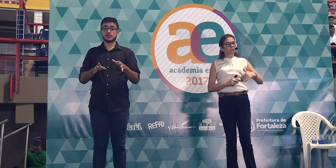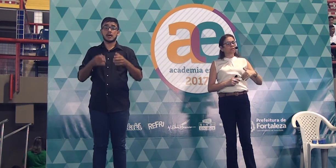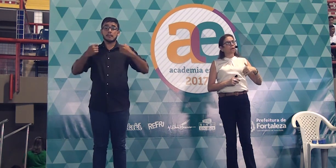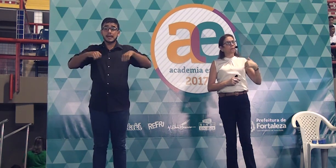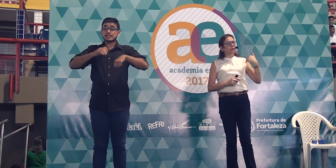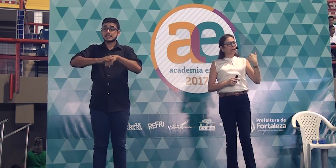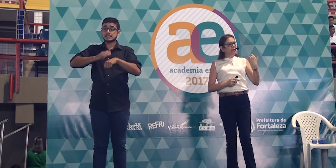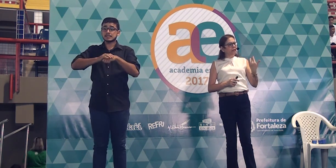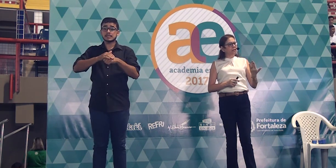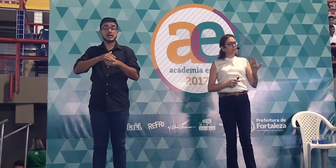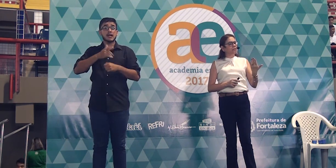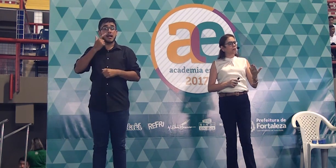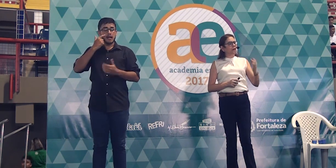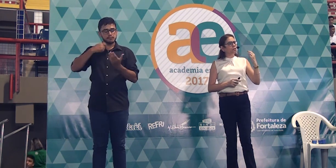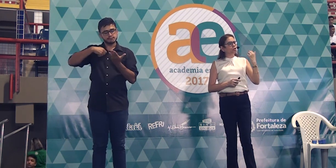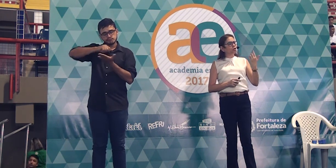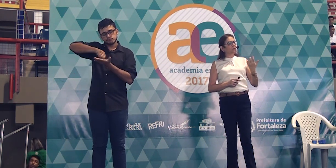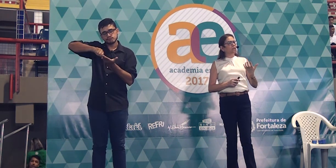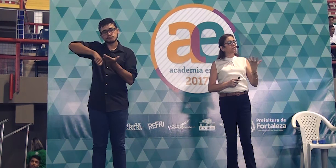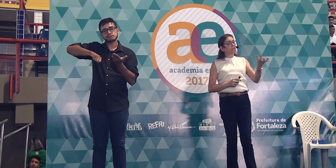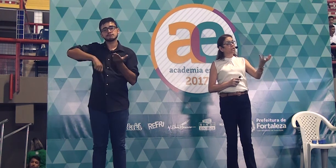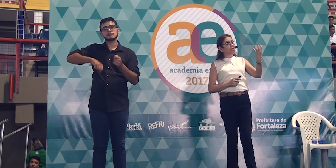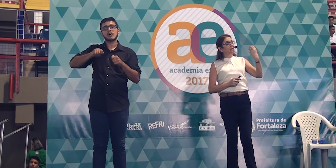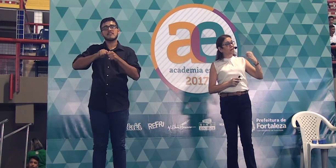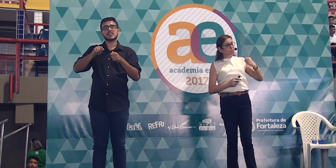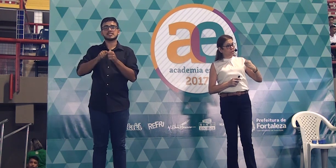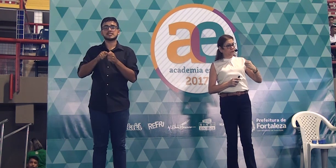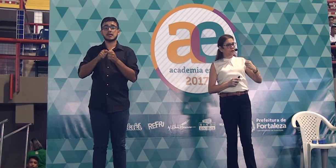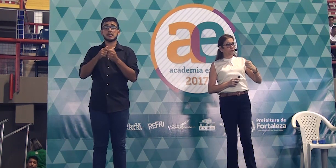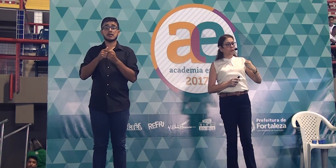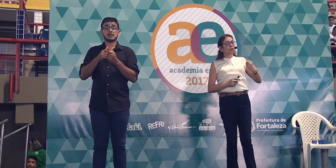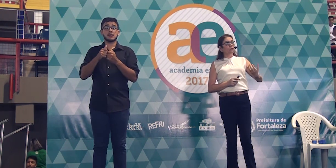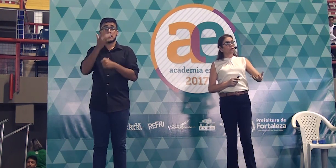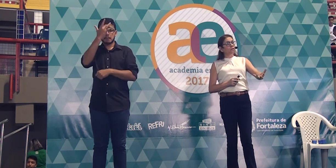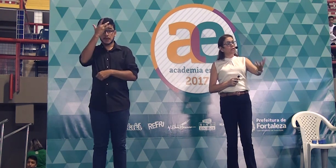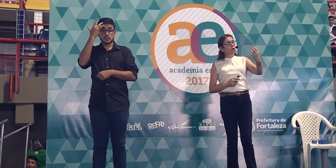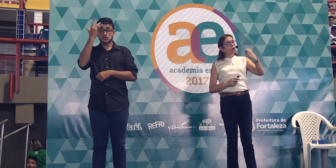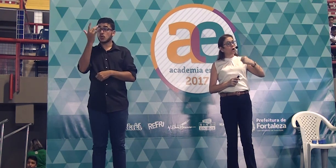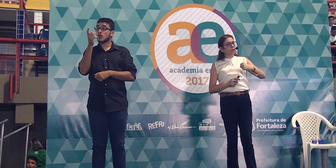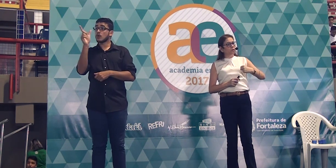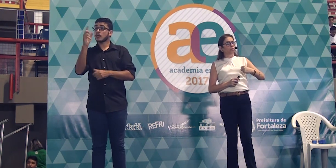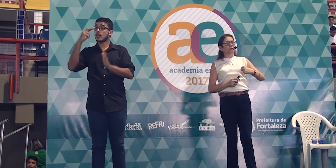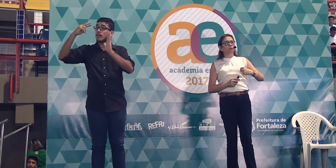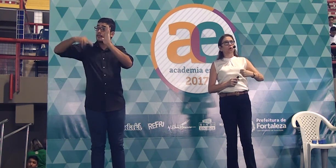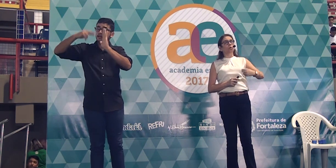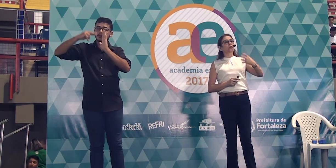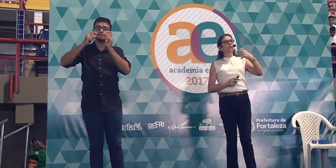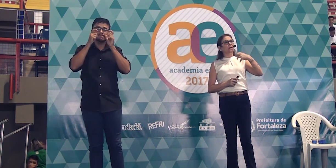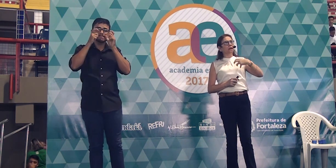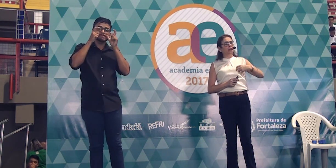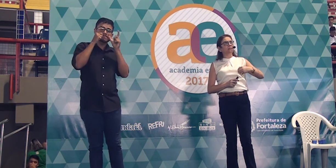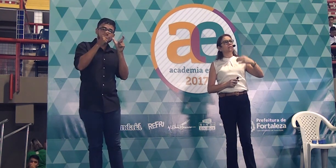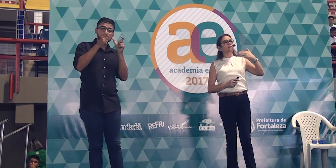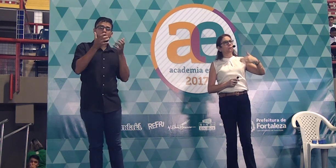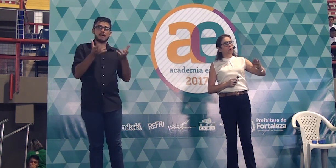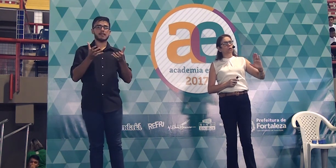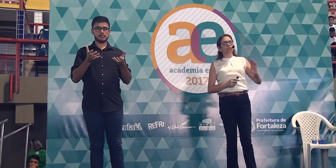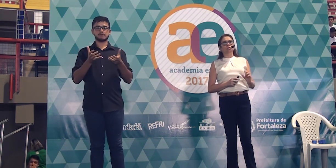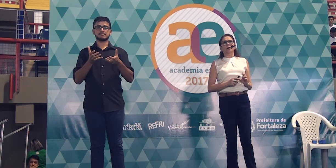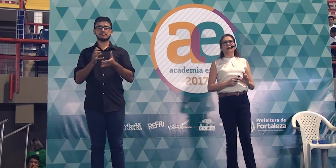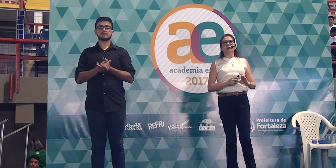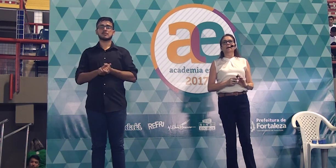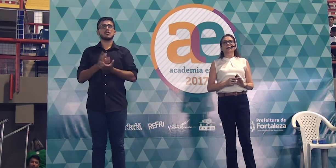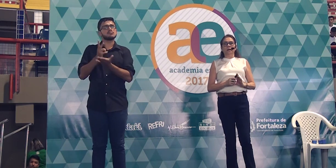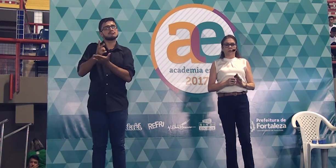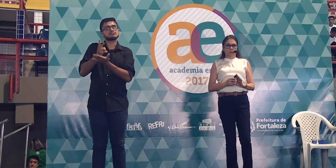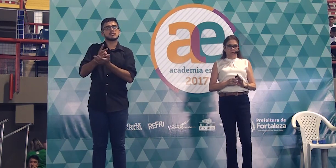podemos para que a redação, a introdução seja atrativa. Você colha do leitor o interesse por